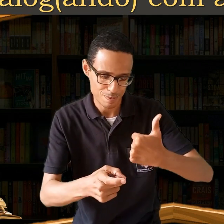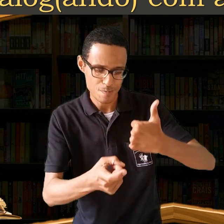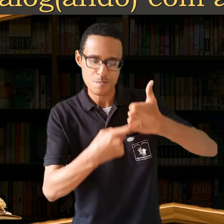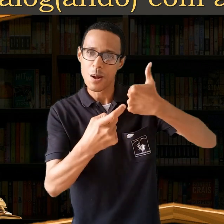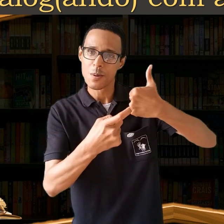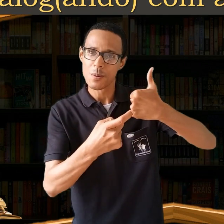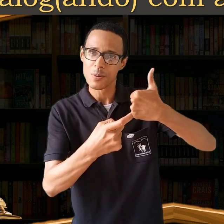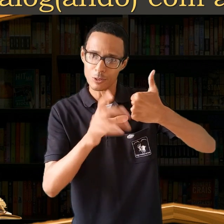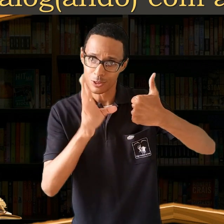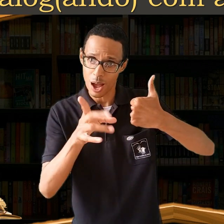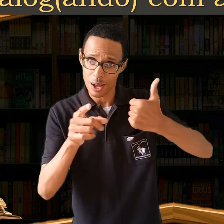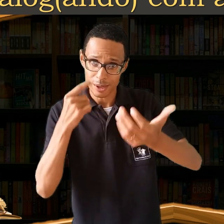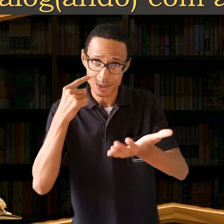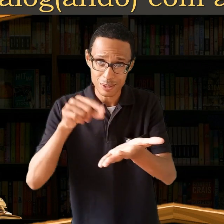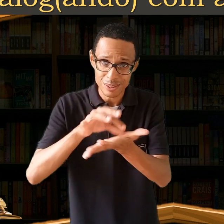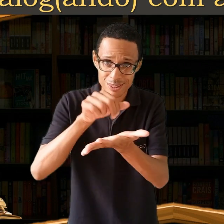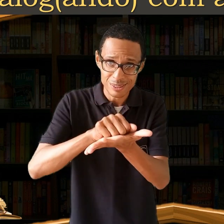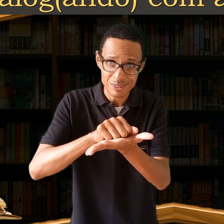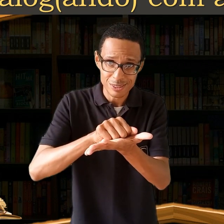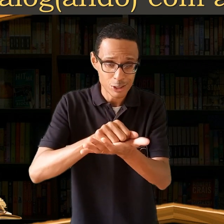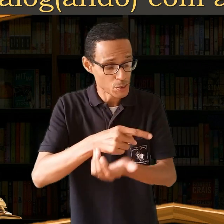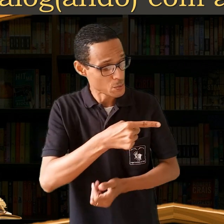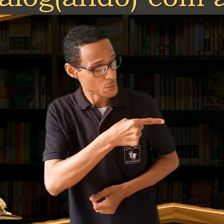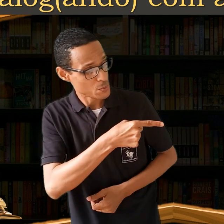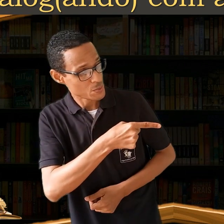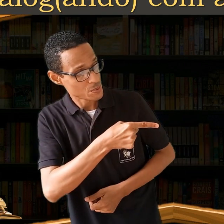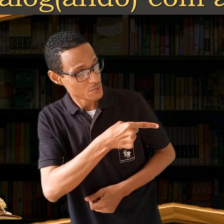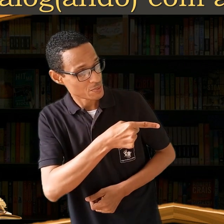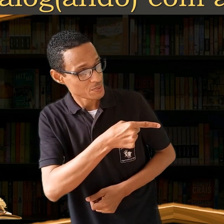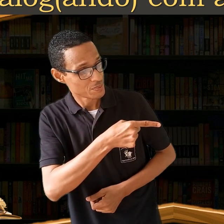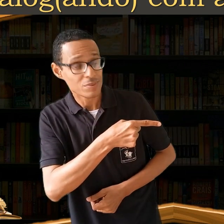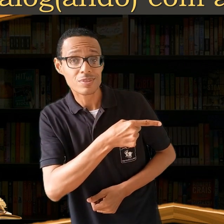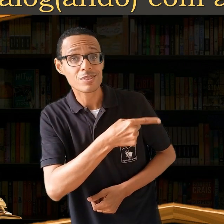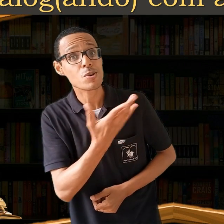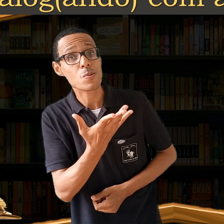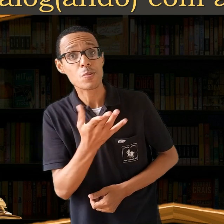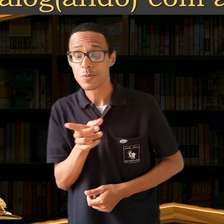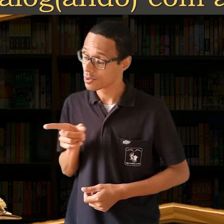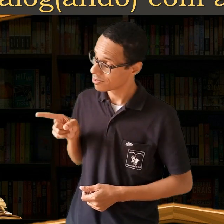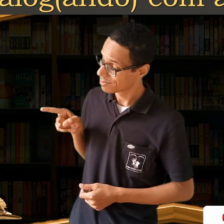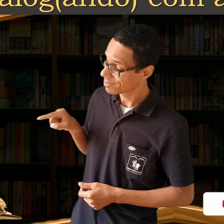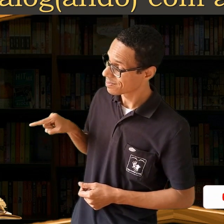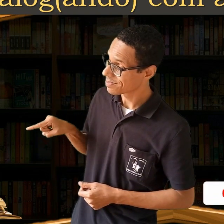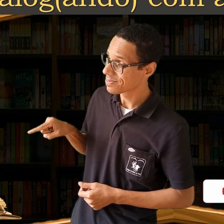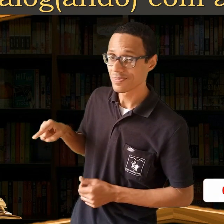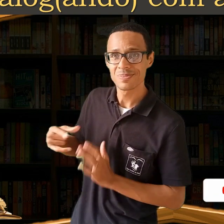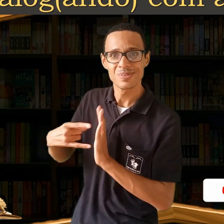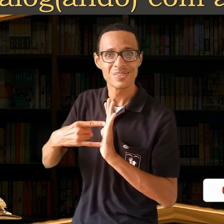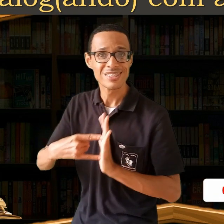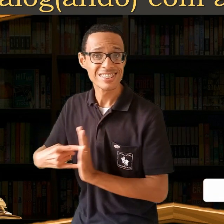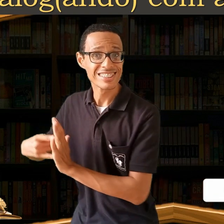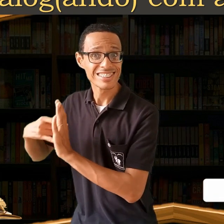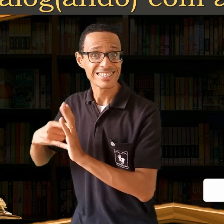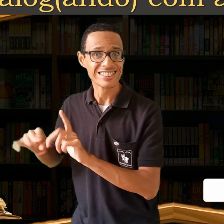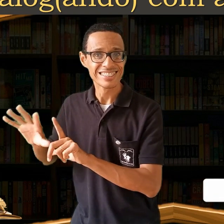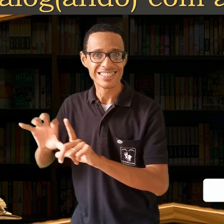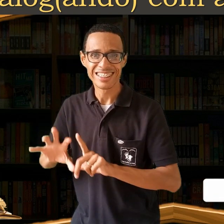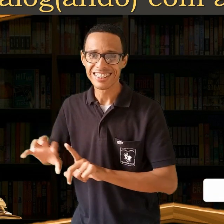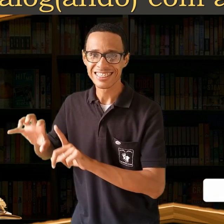e se ainda não fez, clique nessa bandeirinha aqui no cantinho ou faça a leitura do QR Code e se inscreva,